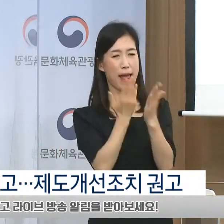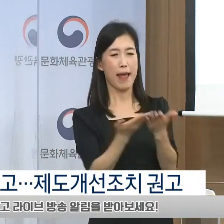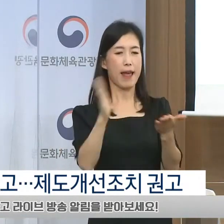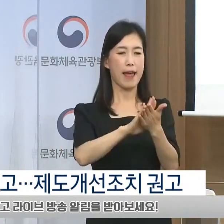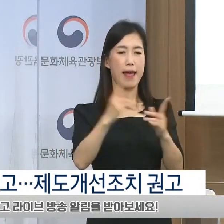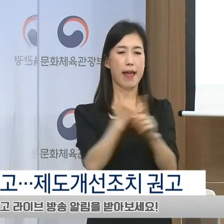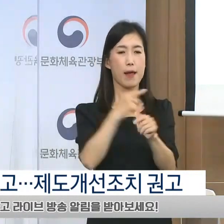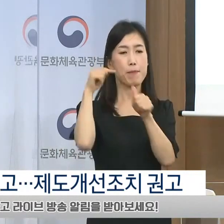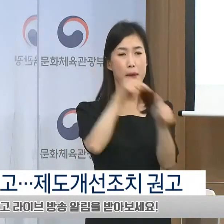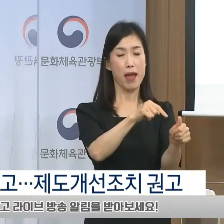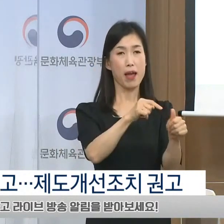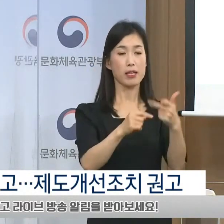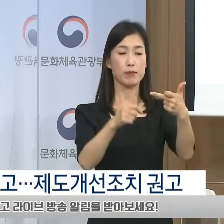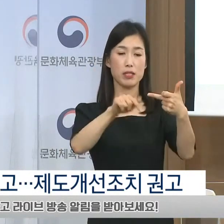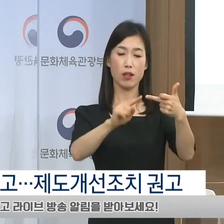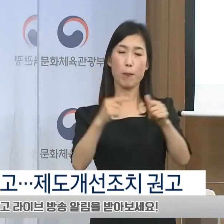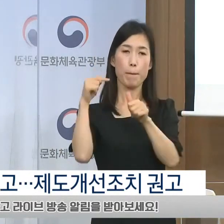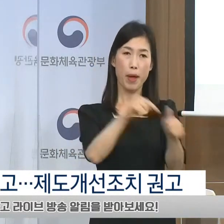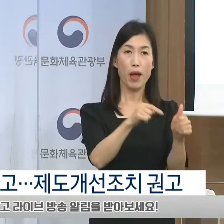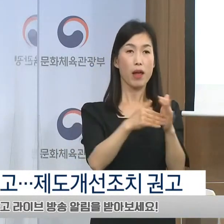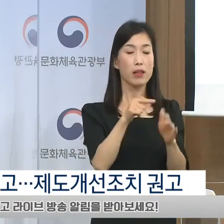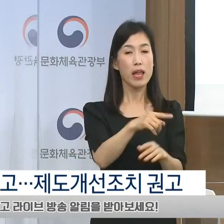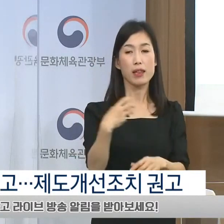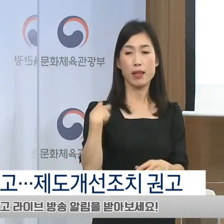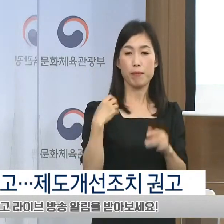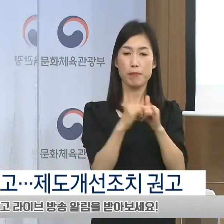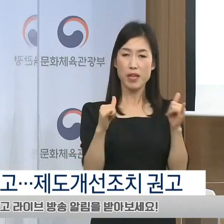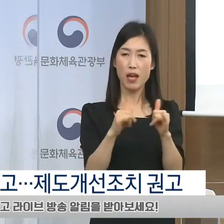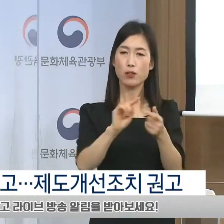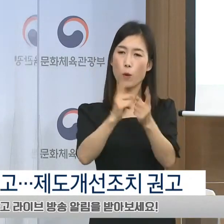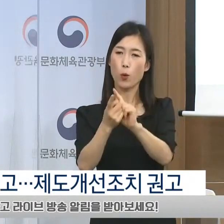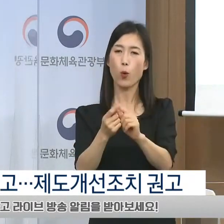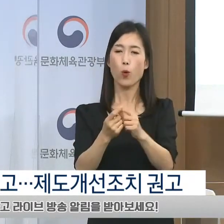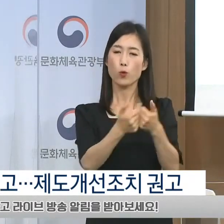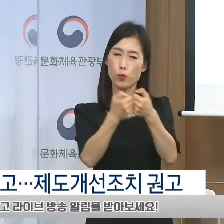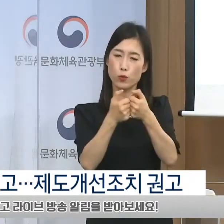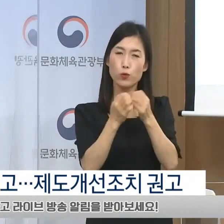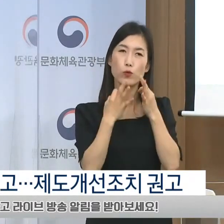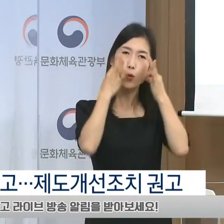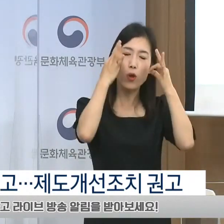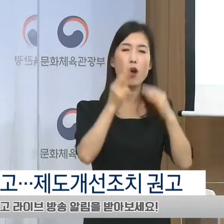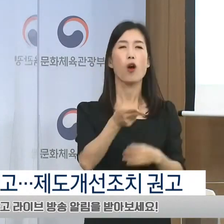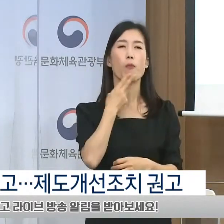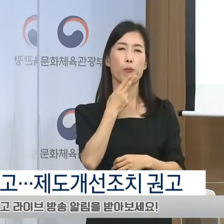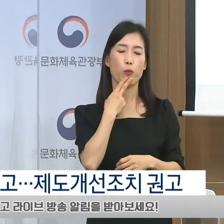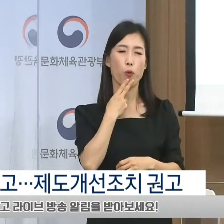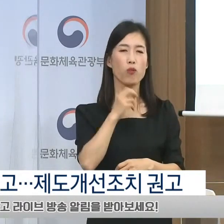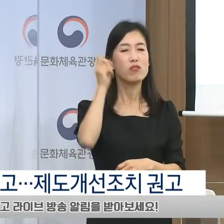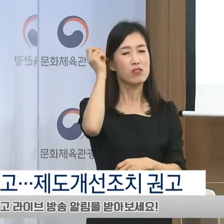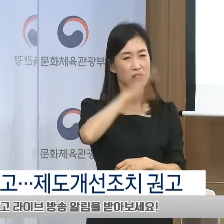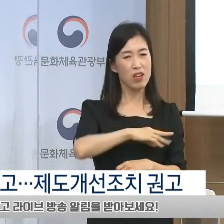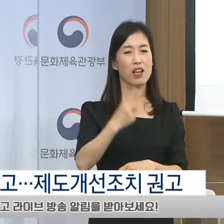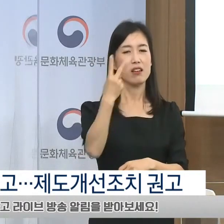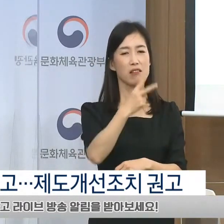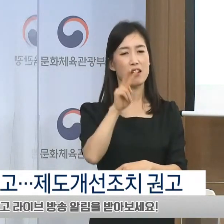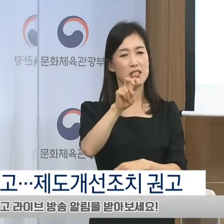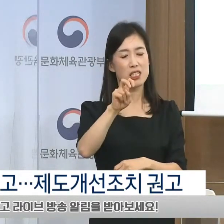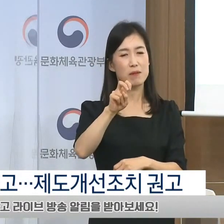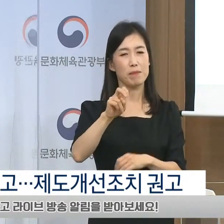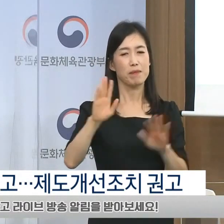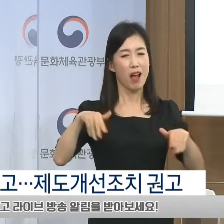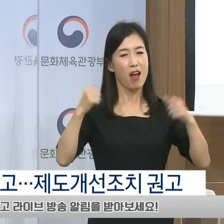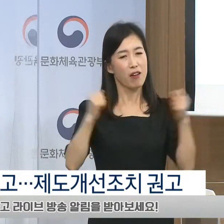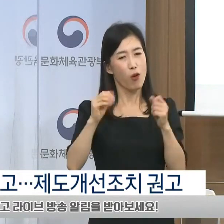권고 핵심 조치들에 대해 관계자 간 구체적인 협의 노력 없이 향후 2021년 하반기 또는